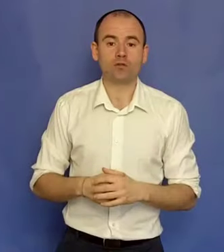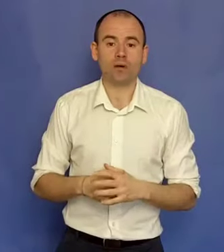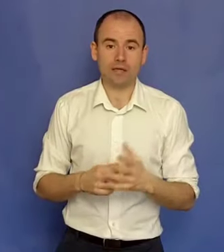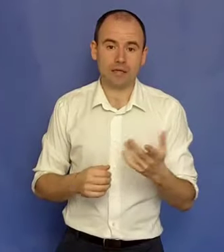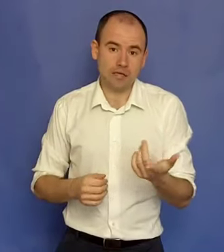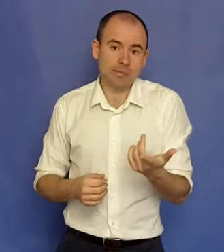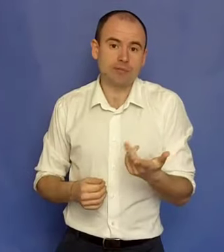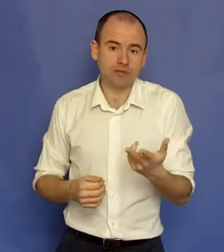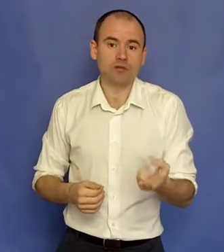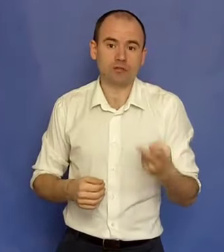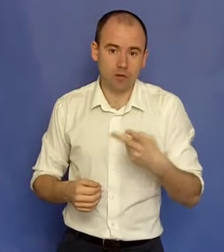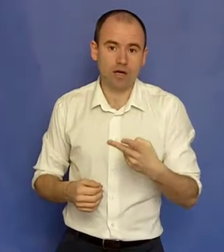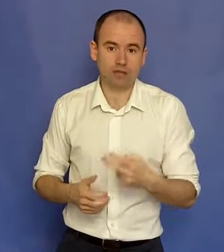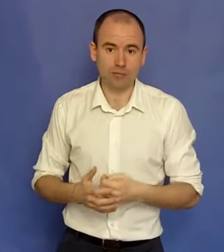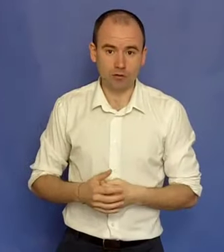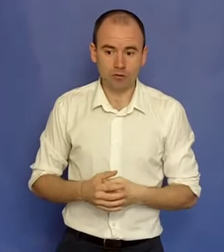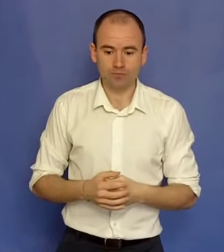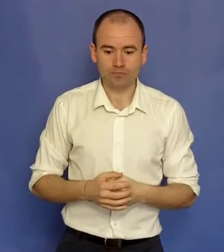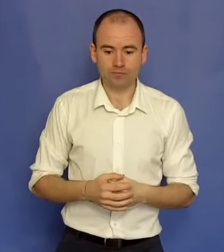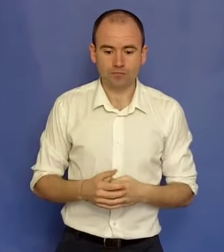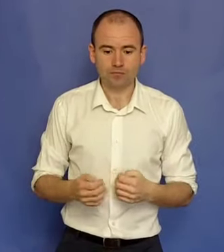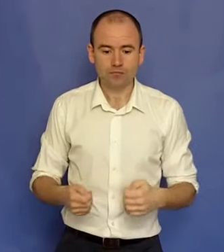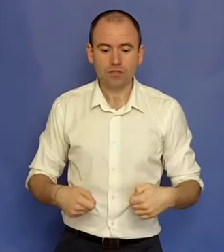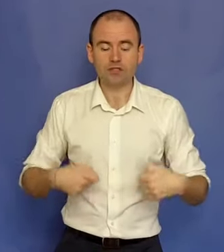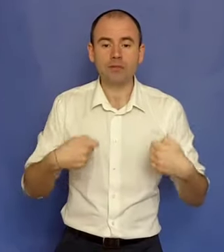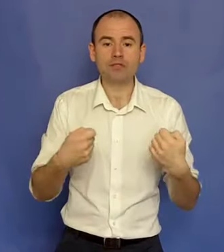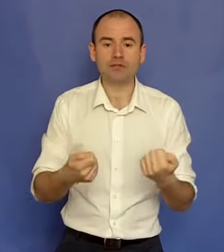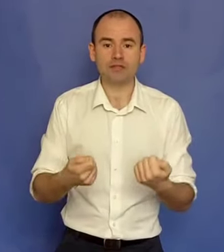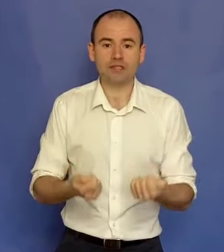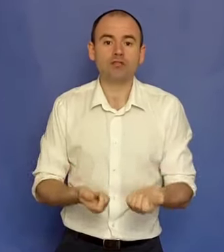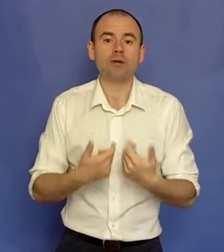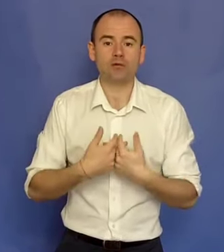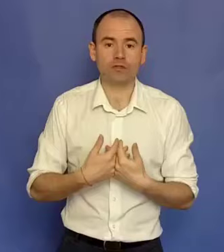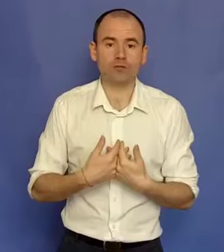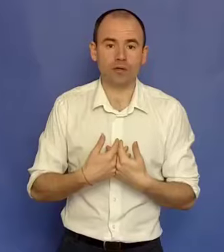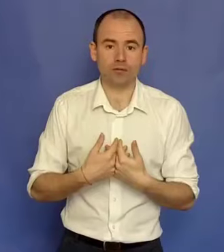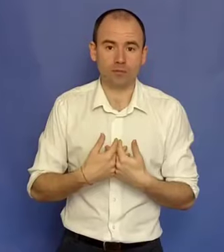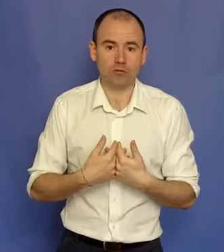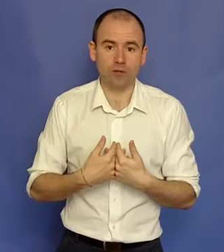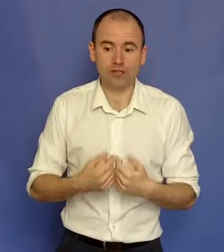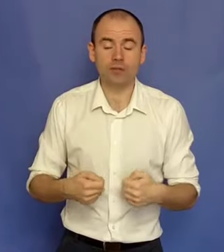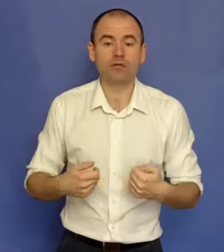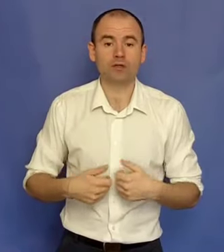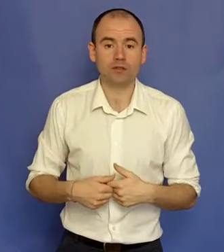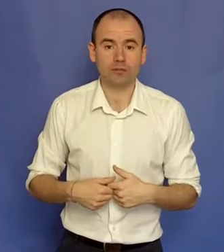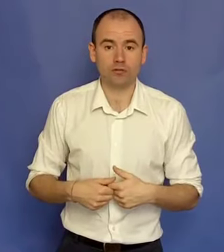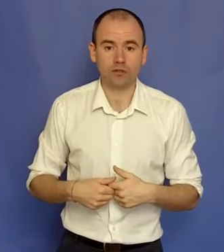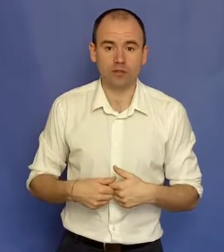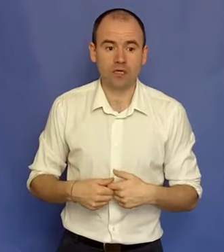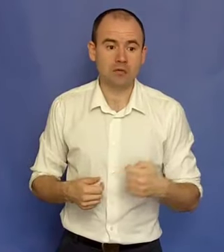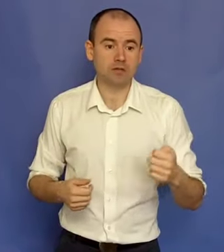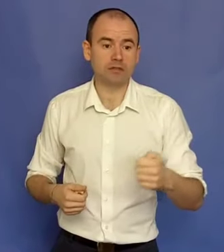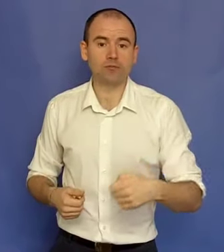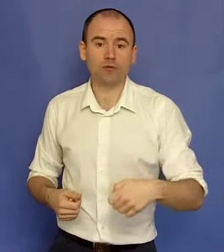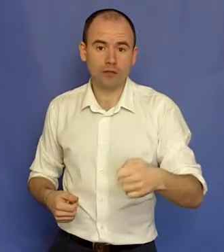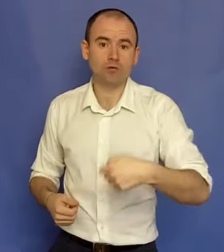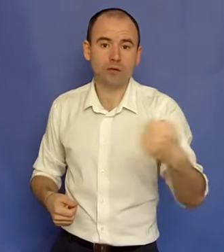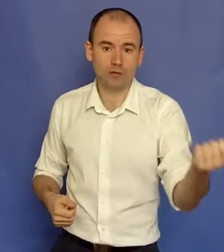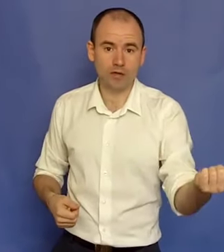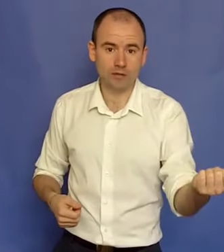mulți bani ca liber profesionist sau ca antreprenor, începi și investești și nu mai lucrezi tu pentru bani și banii lucrează pentru tine. De exemplu, dai tu bani unui